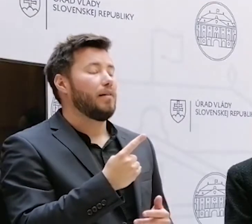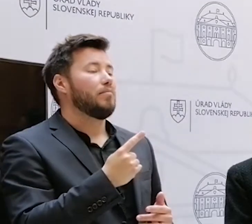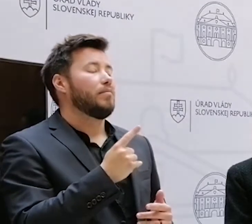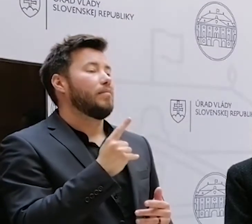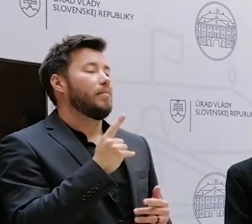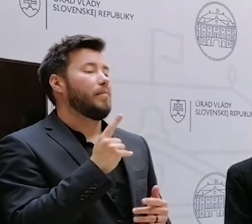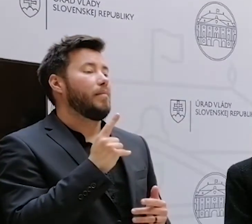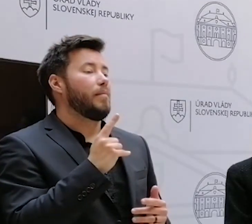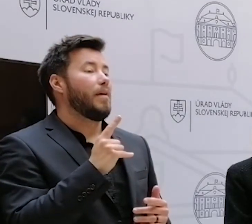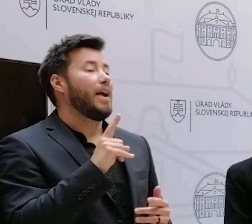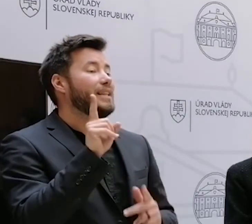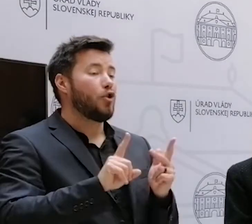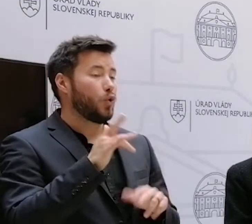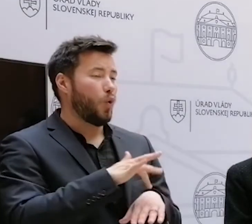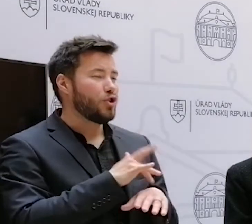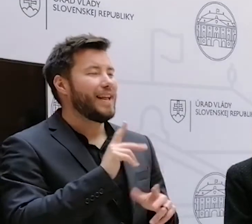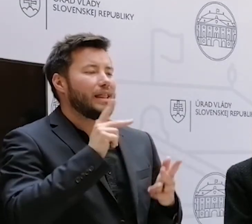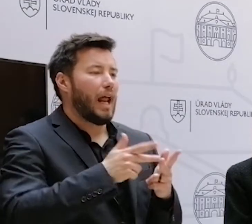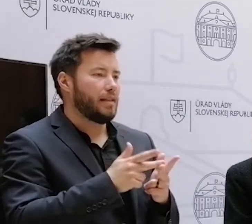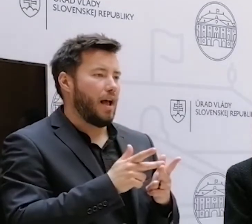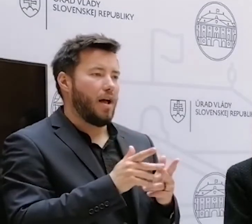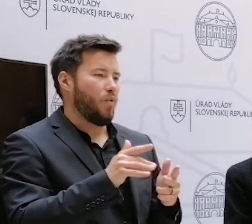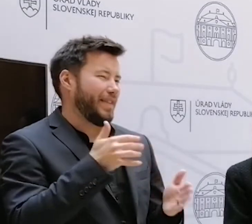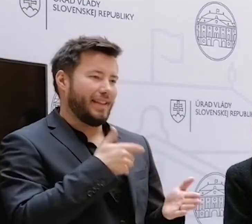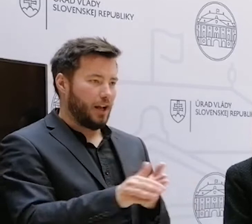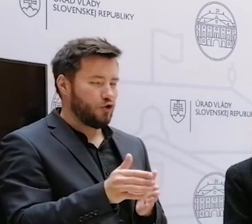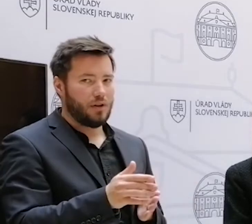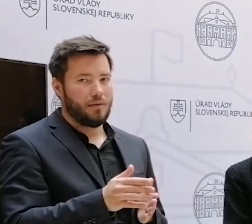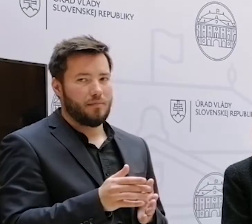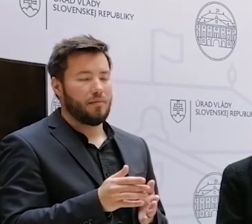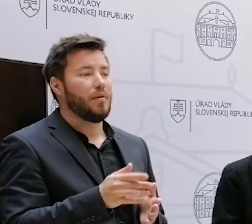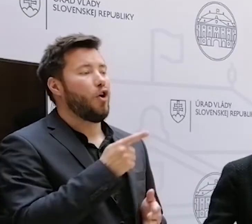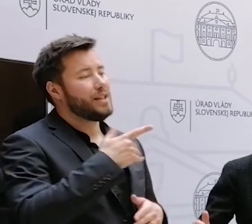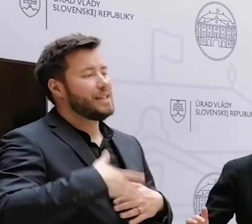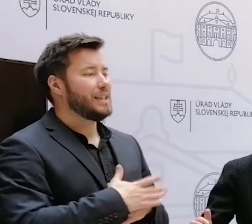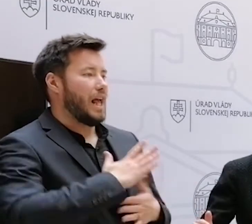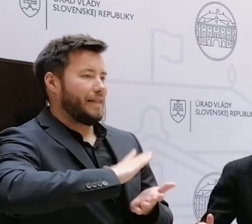zdravotné komplikácie a nedostanú vlastne žiadnu odmenu. Považujú to za diskriminačné.